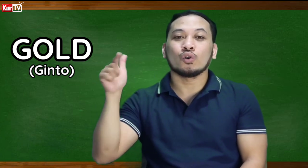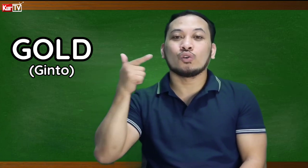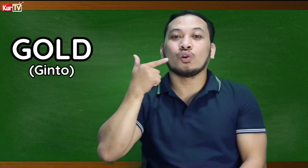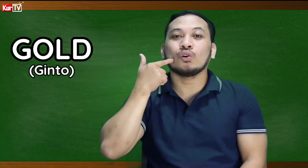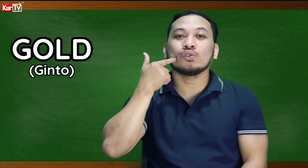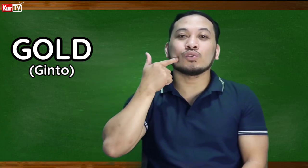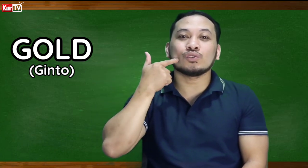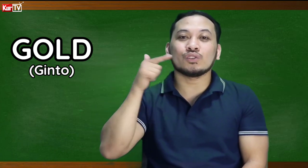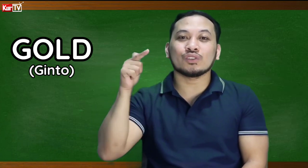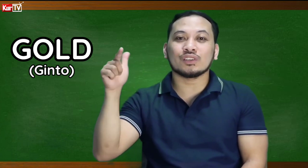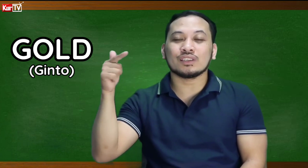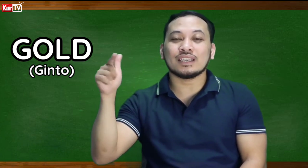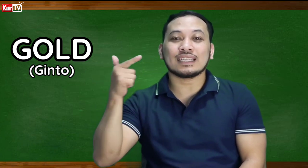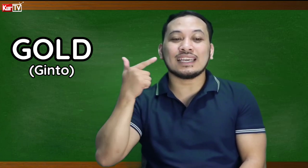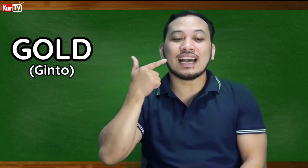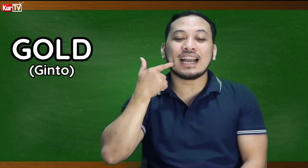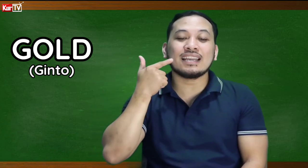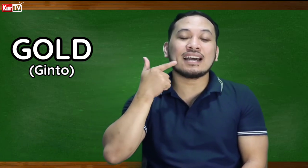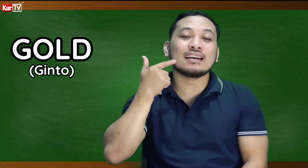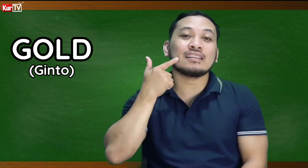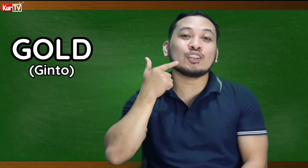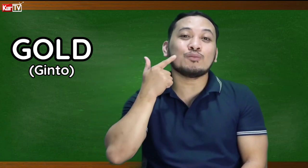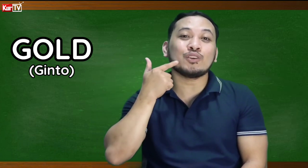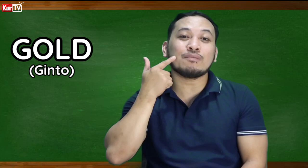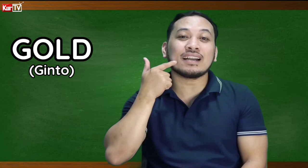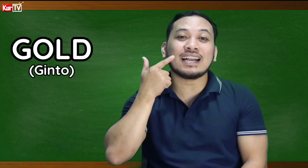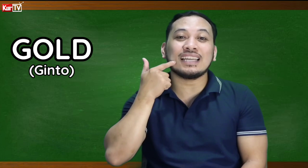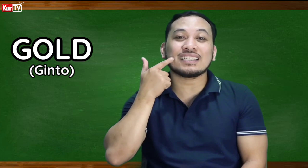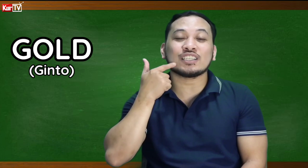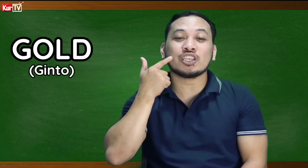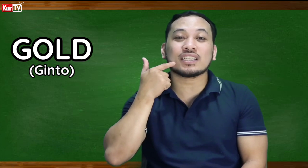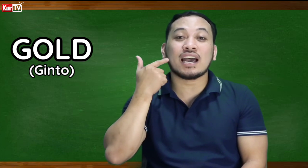Gold! Ayan! Kailangan na dito muna magagaling sa cheeks, ha?